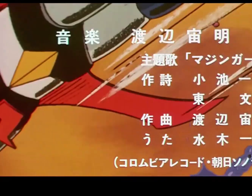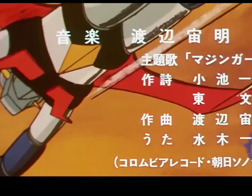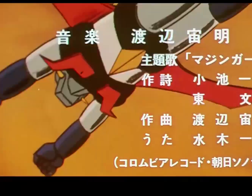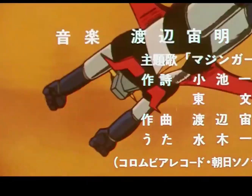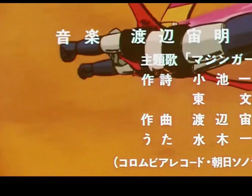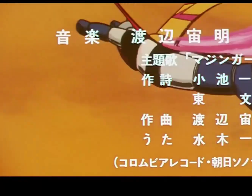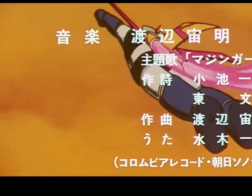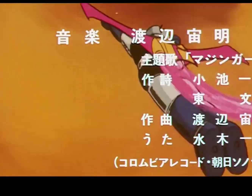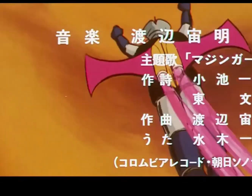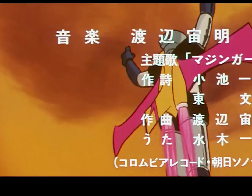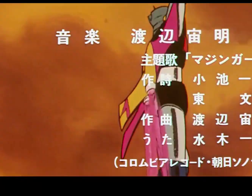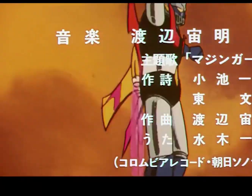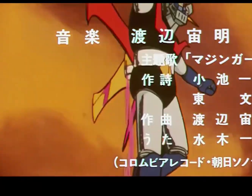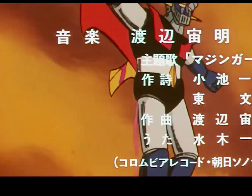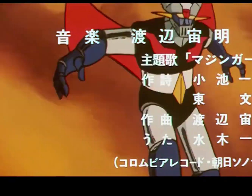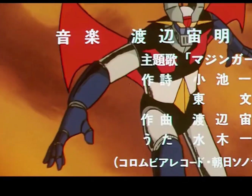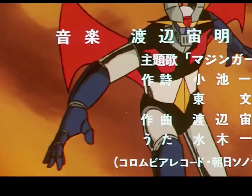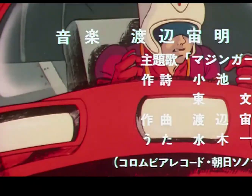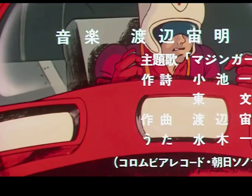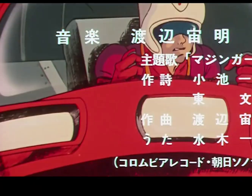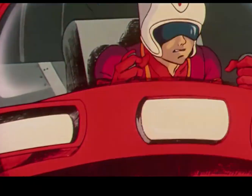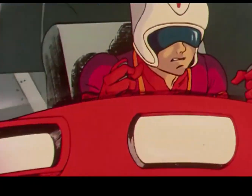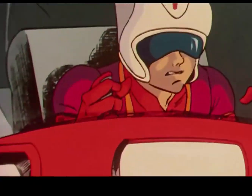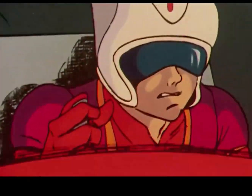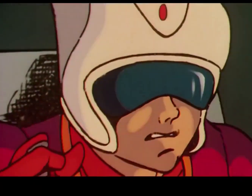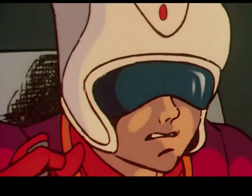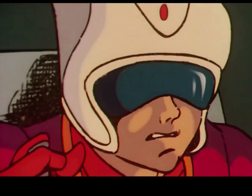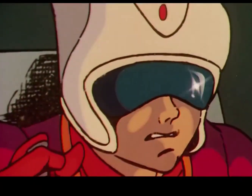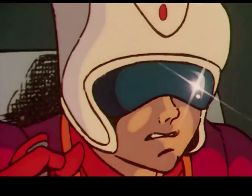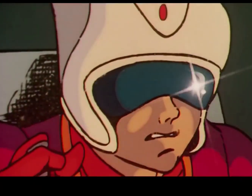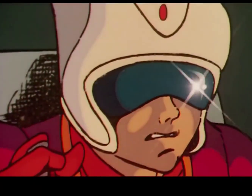No puede con él preparado a combatir